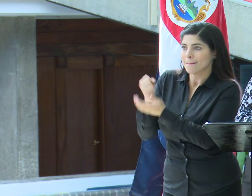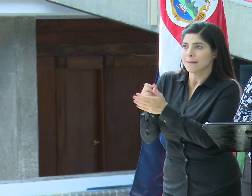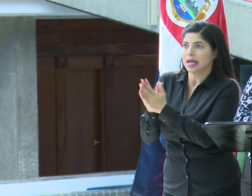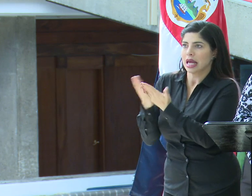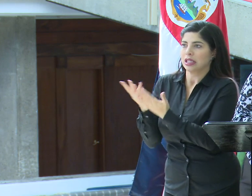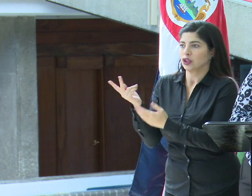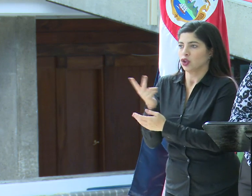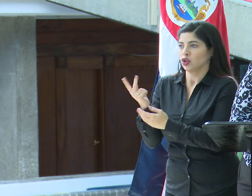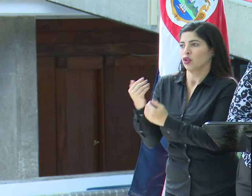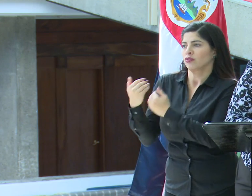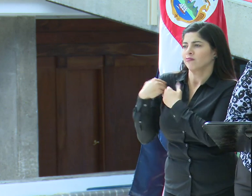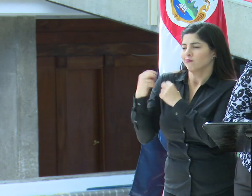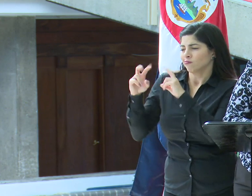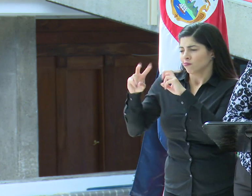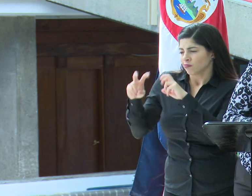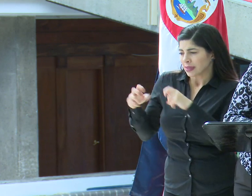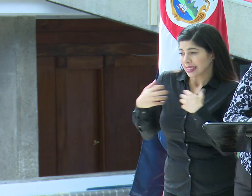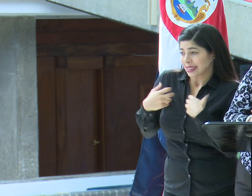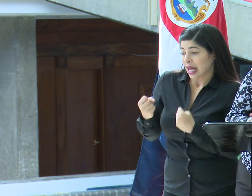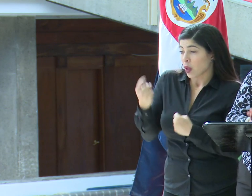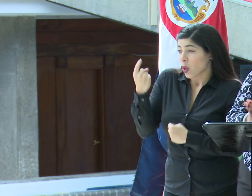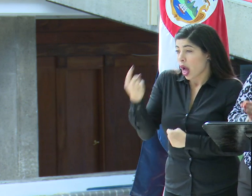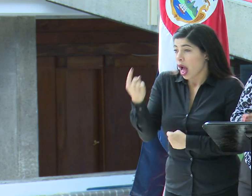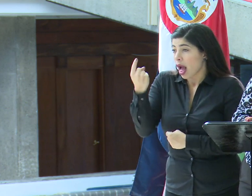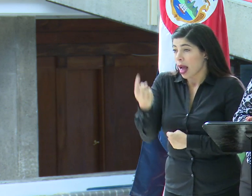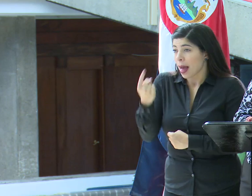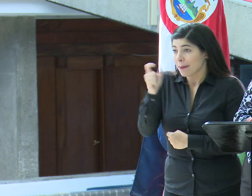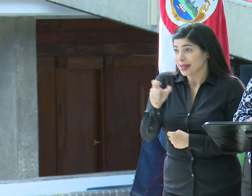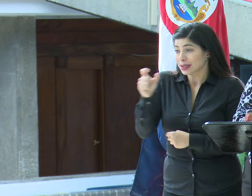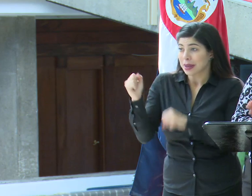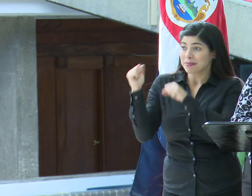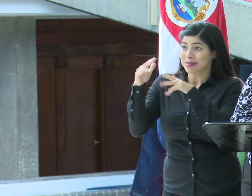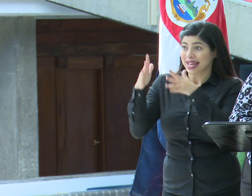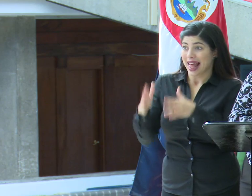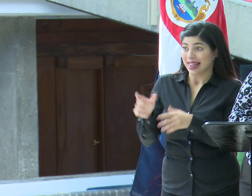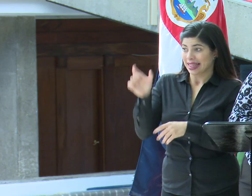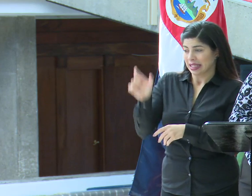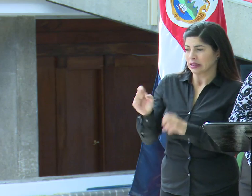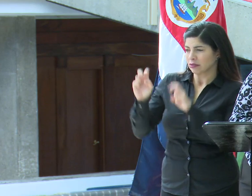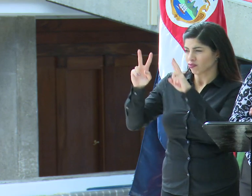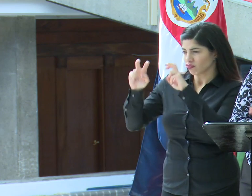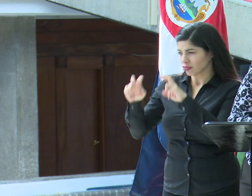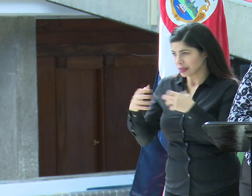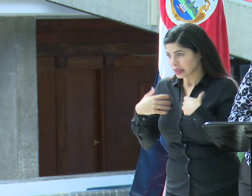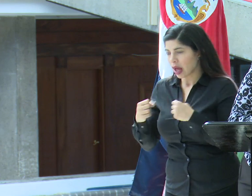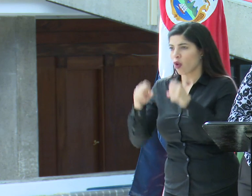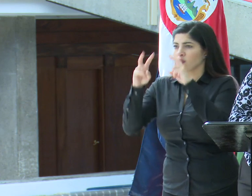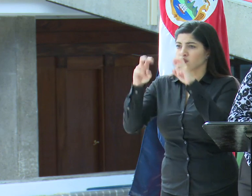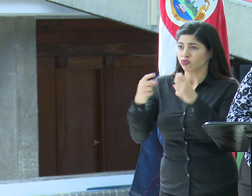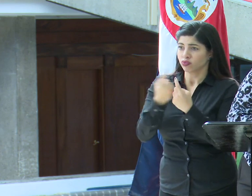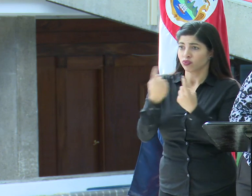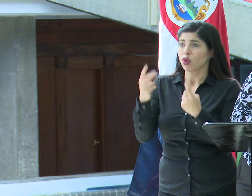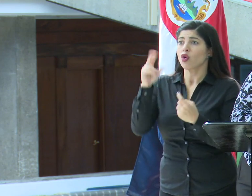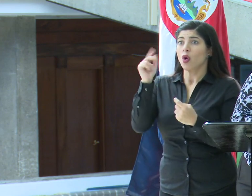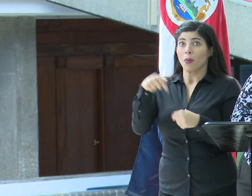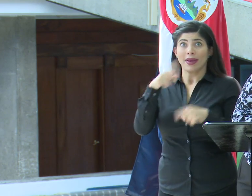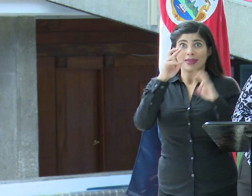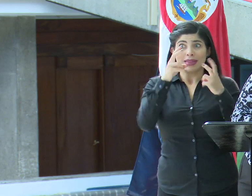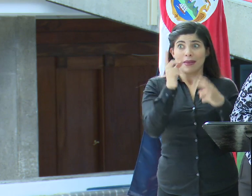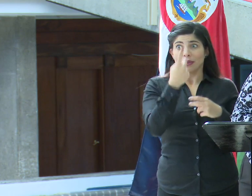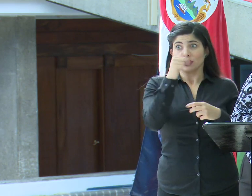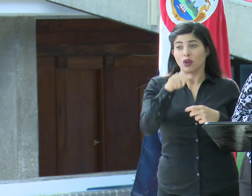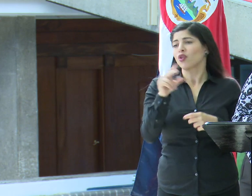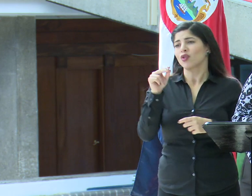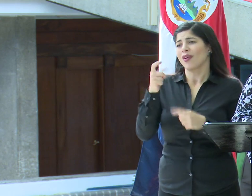se hace una revisión de salud de cada una de estas personas migrantes. Igual, no en este contexto, sino desde hace